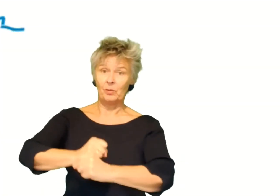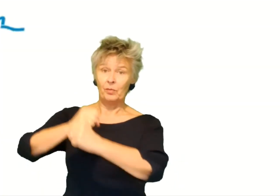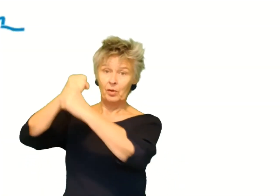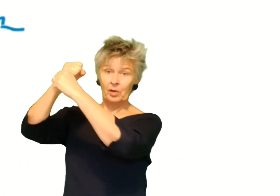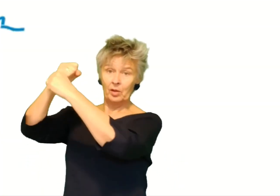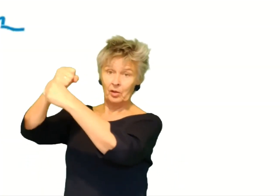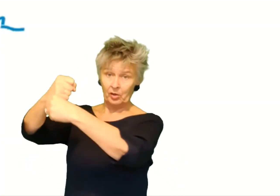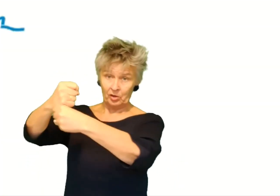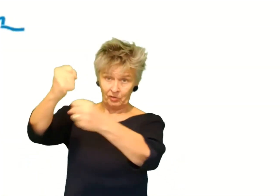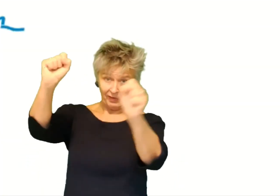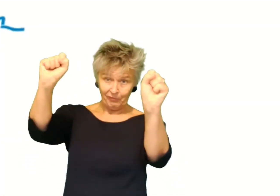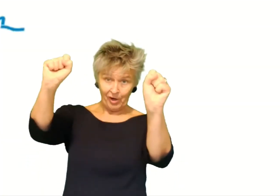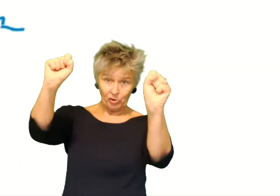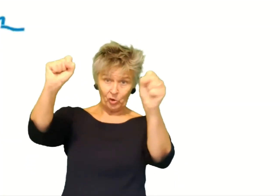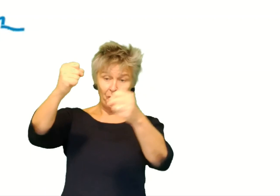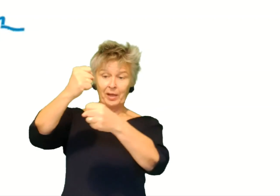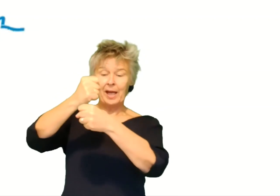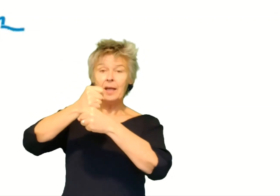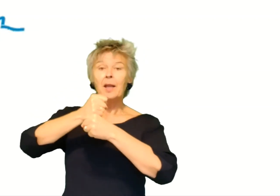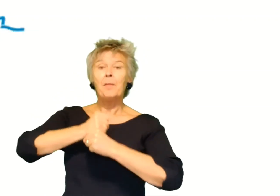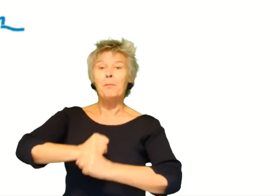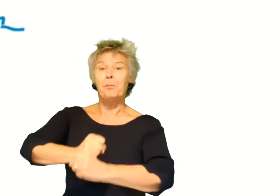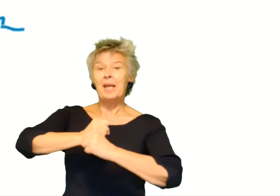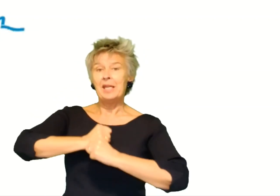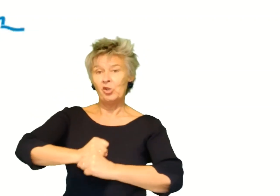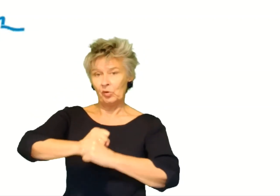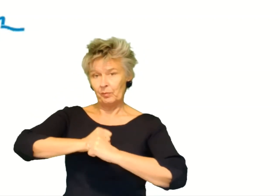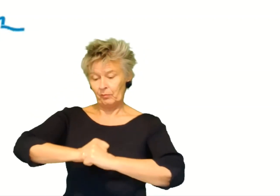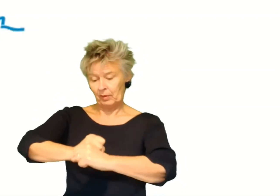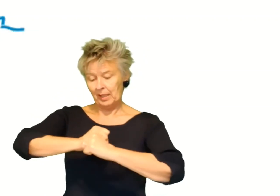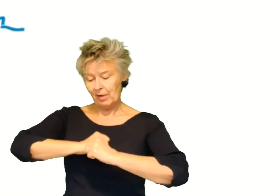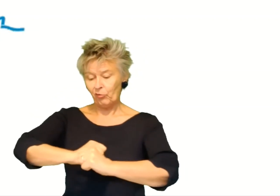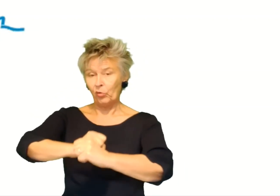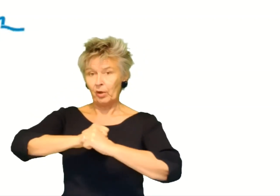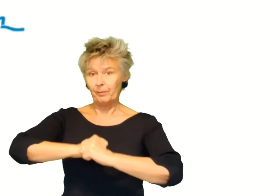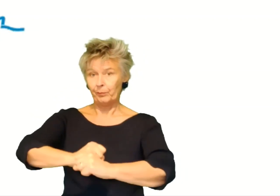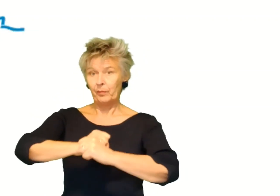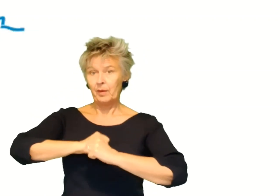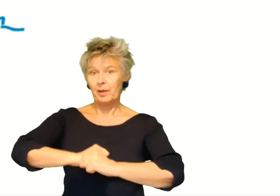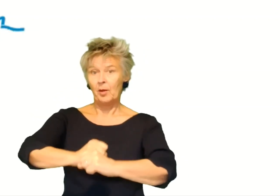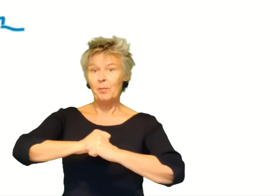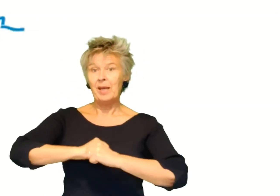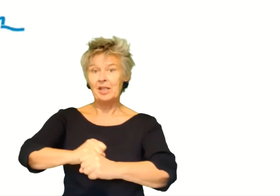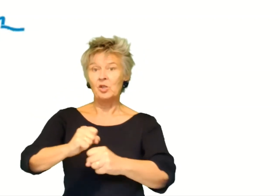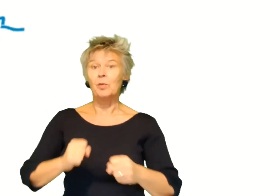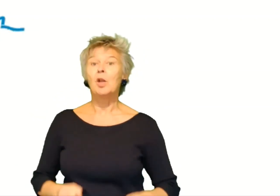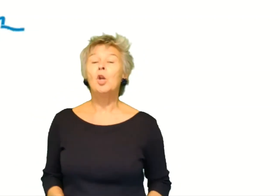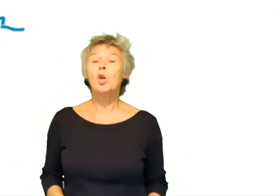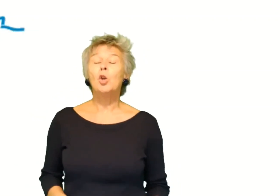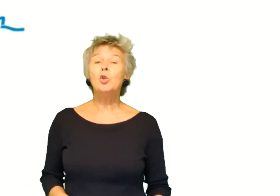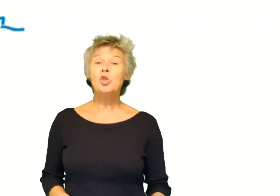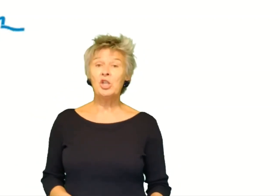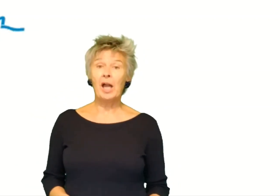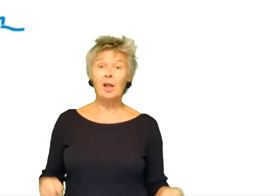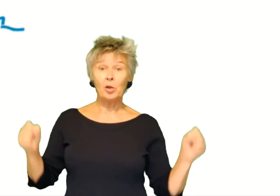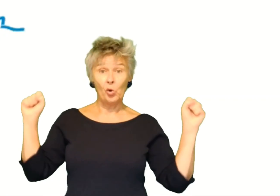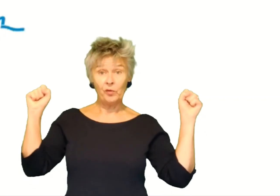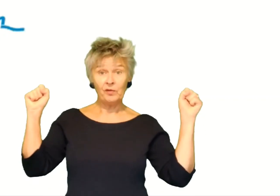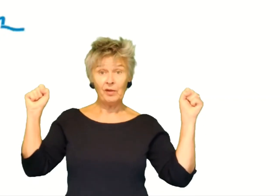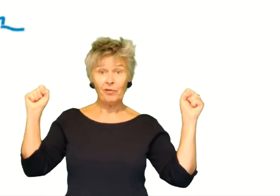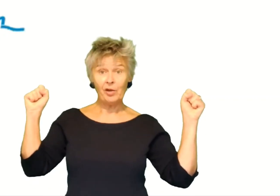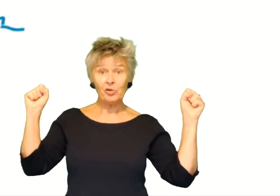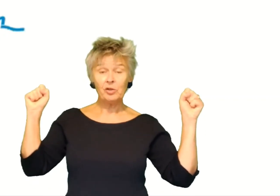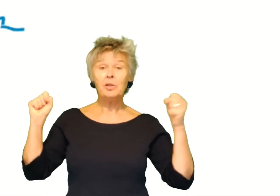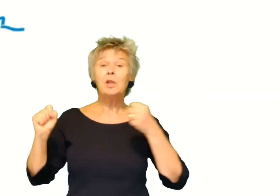Bezem. Twee vuisten op elkaar. Bezem. Naar voren. Een bezem. Een sjaal.